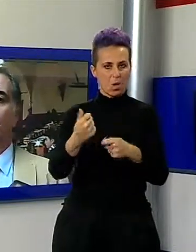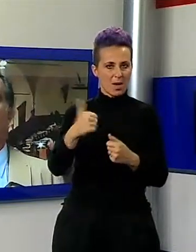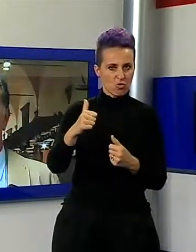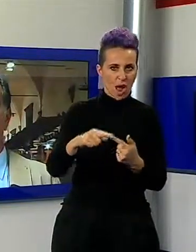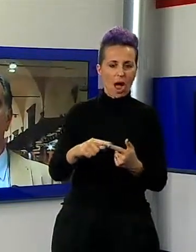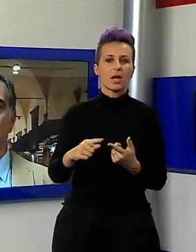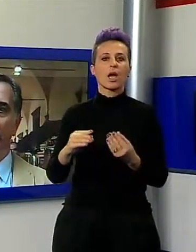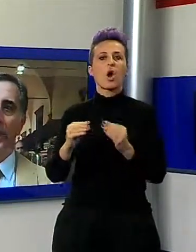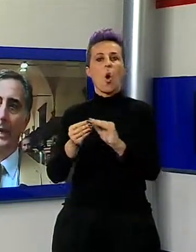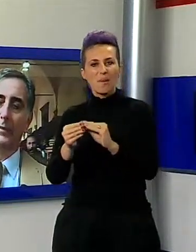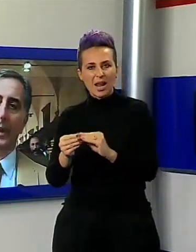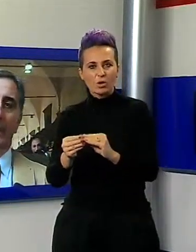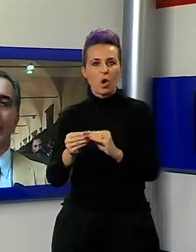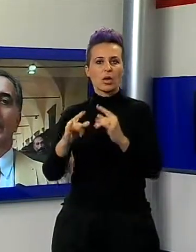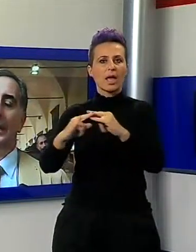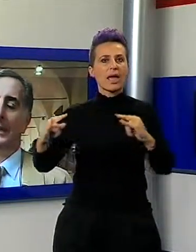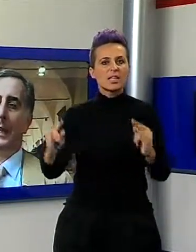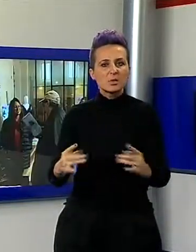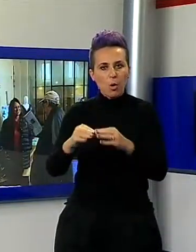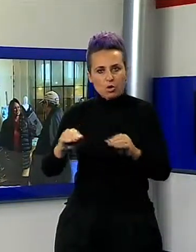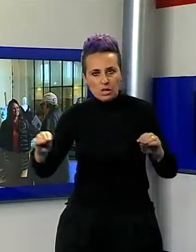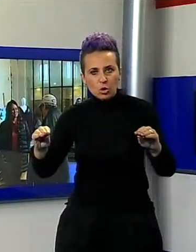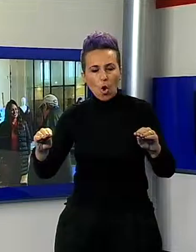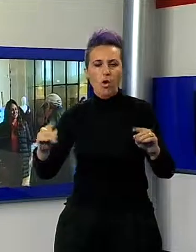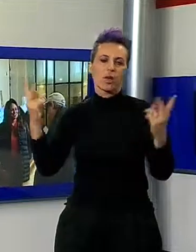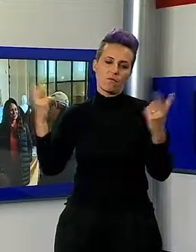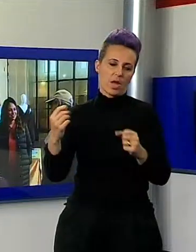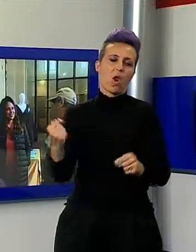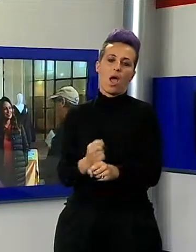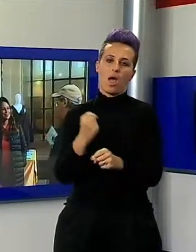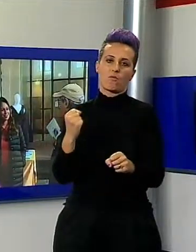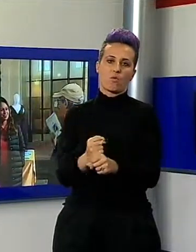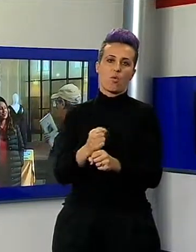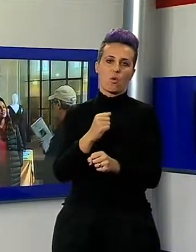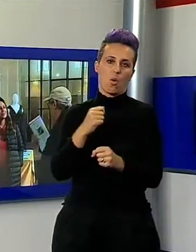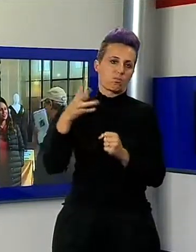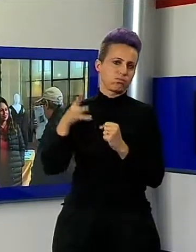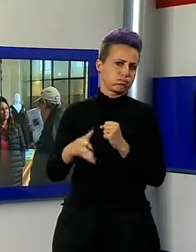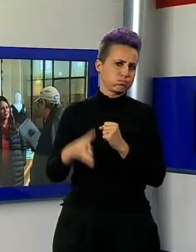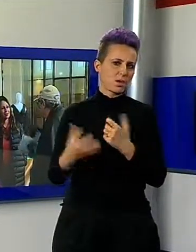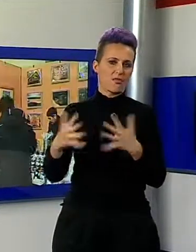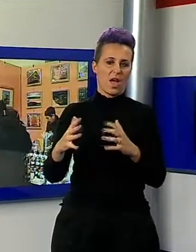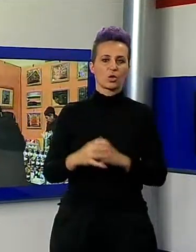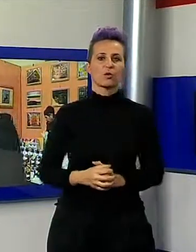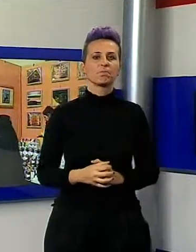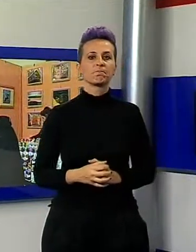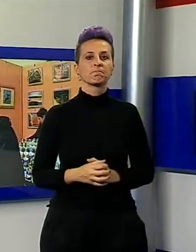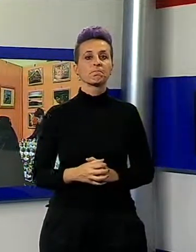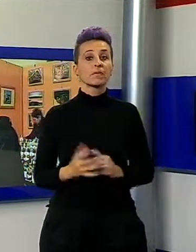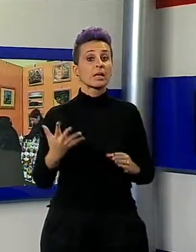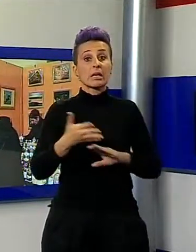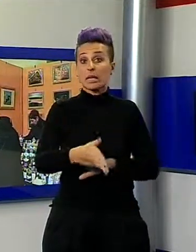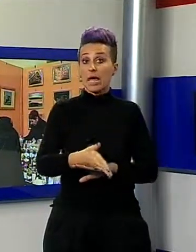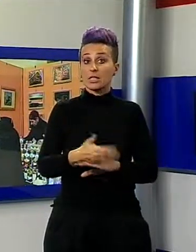operatori e tutti gli espositori che veramente si danno un grande affare. Le porte del Desco ad ingresso gratuito